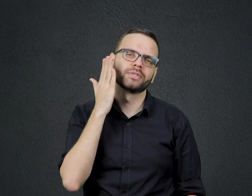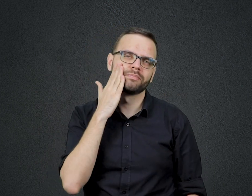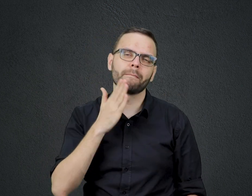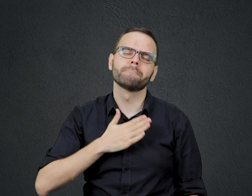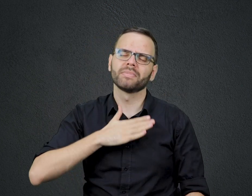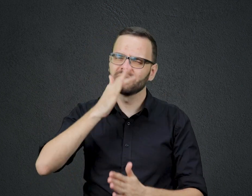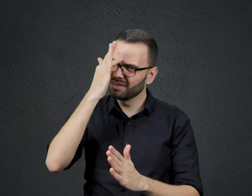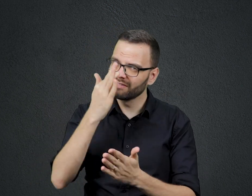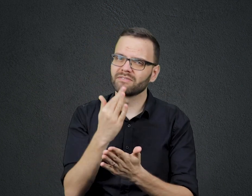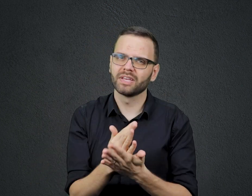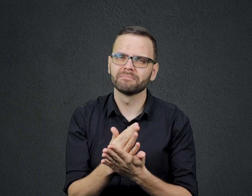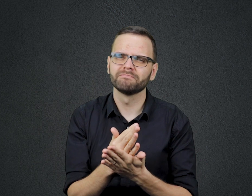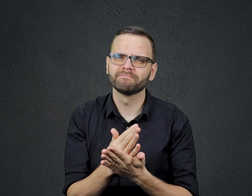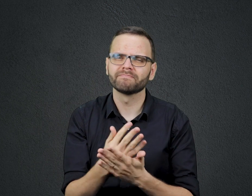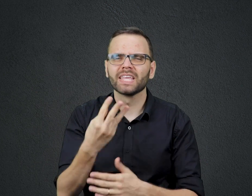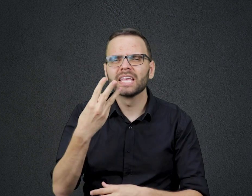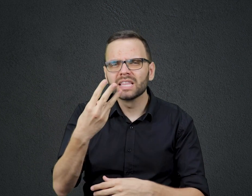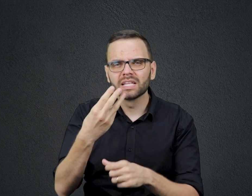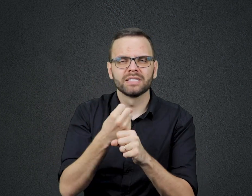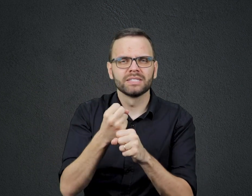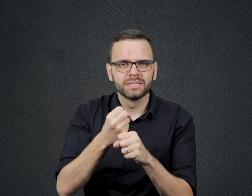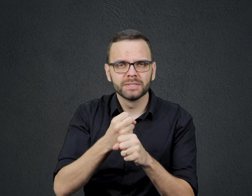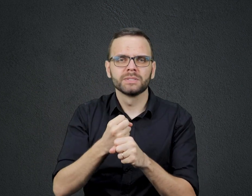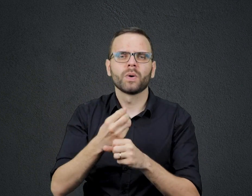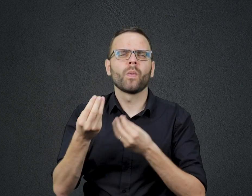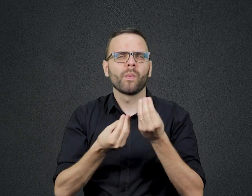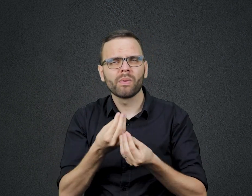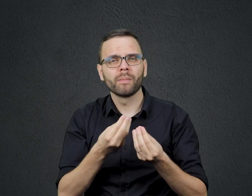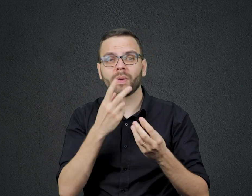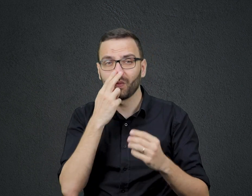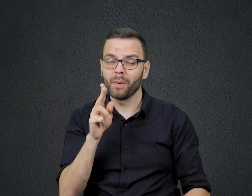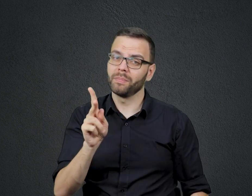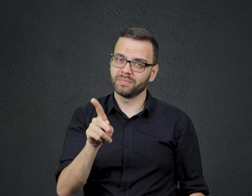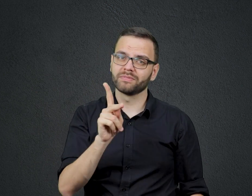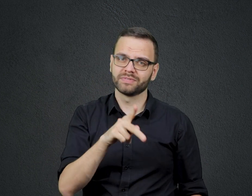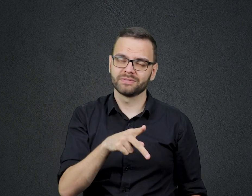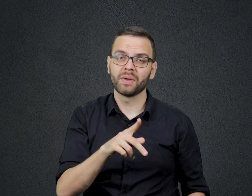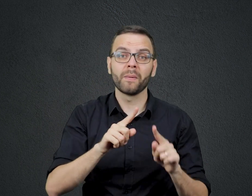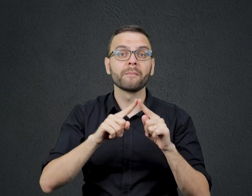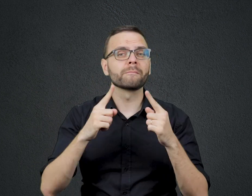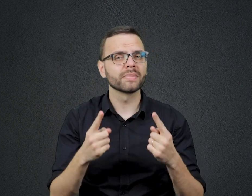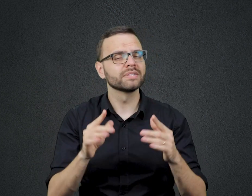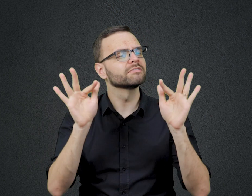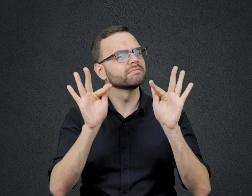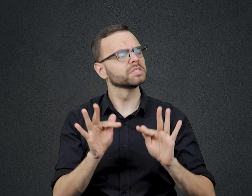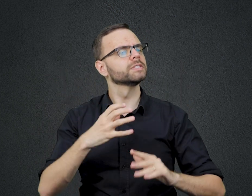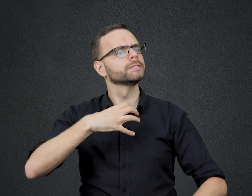fé Por quase 3 anos convivi com o mesmo professor Mas feliz e consciente de que eu era